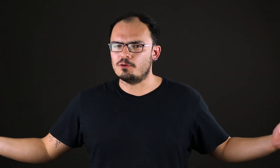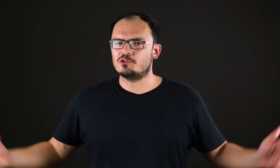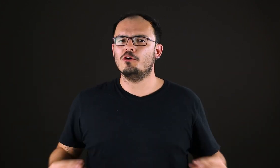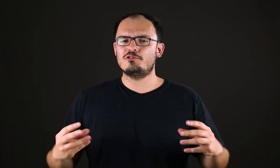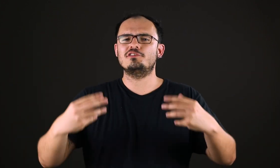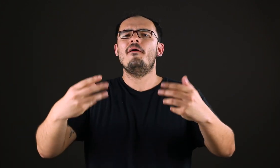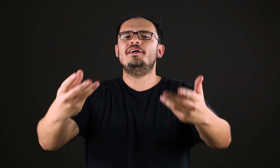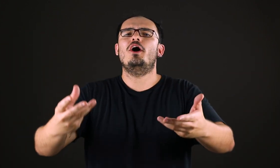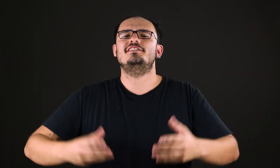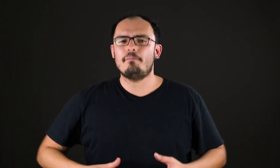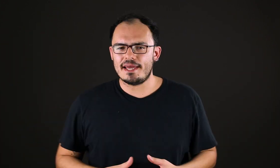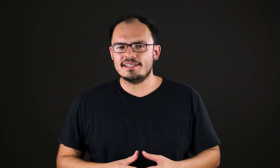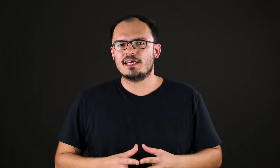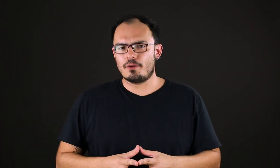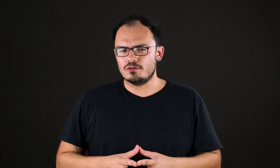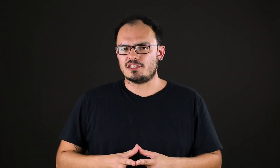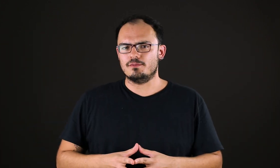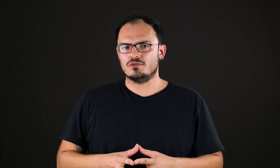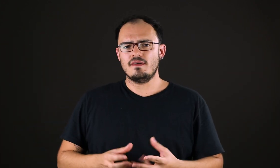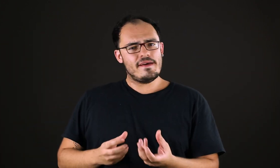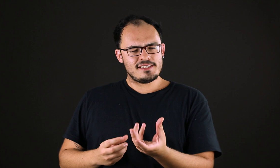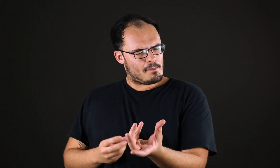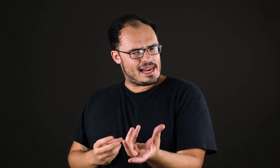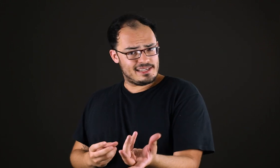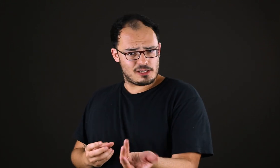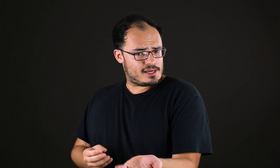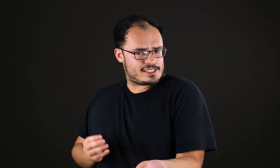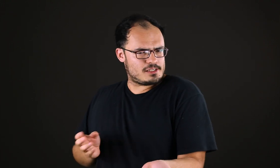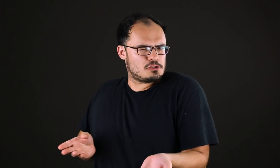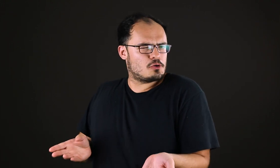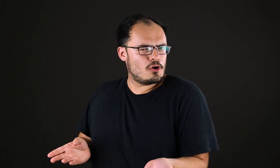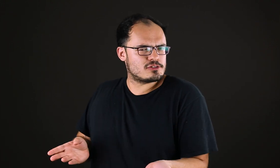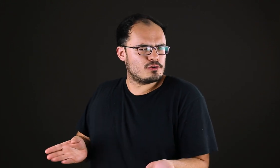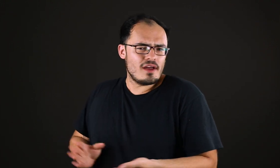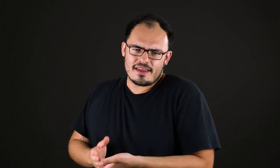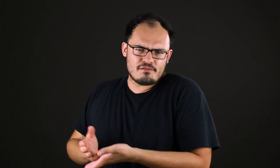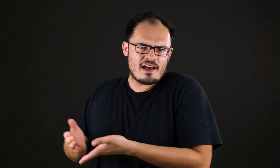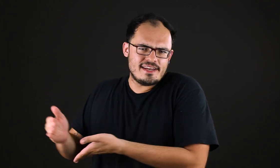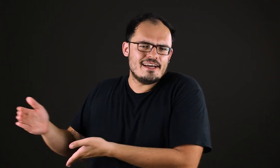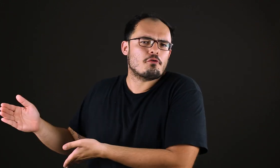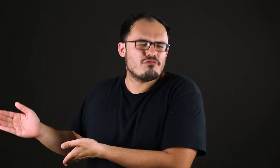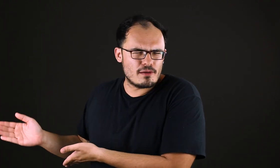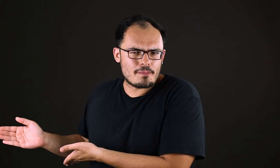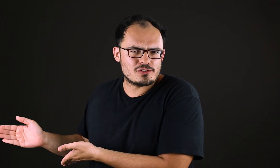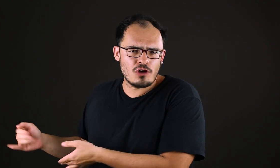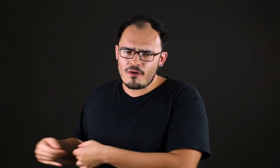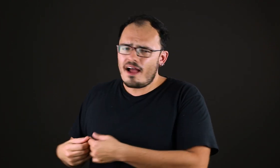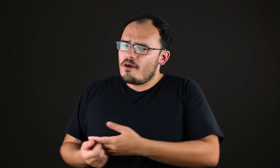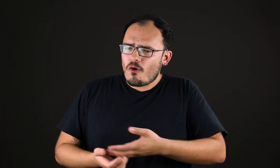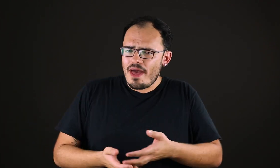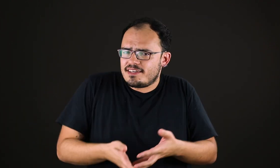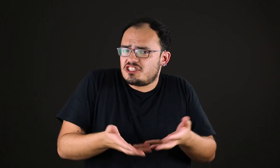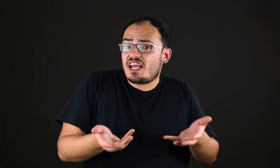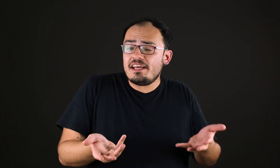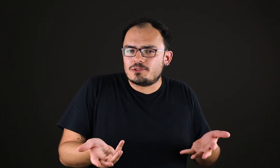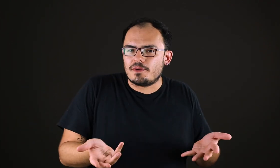pelos outros, e nós apenas reproduzimos? Se a beleza é uma questão de gosto e varia conforme a pessoa, como é que Shakespeare